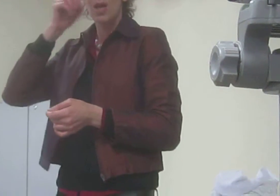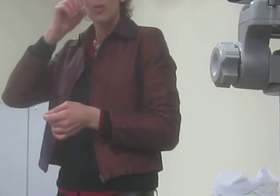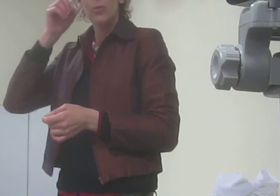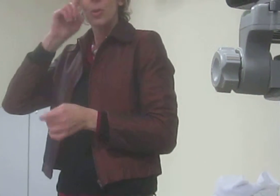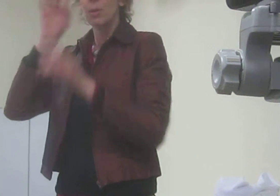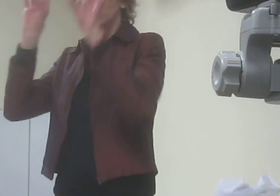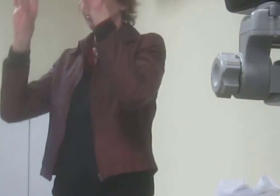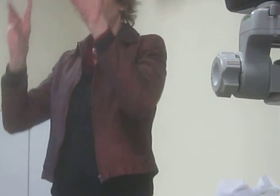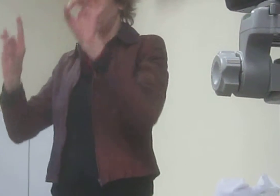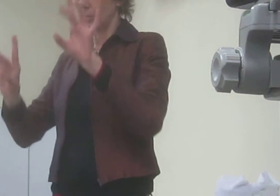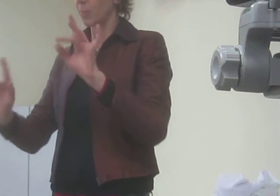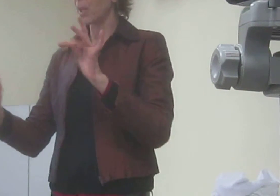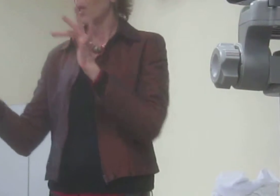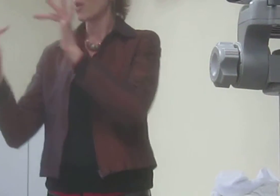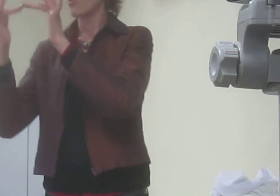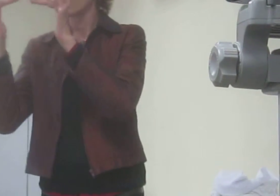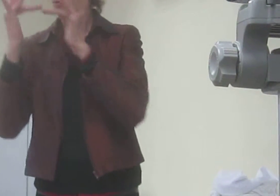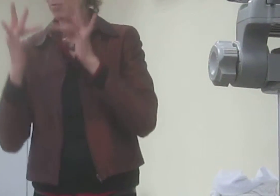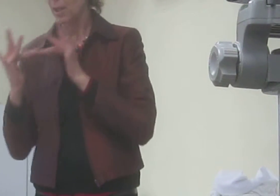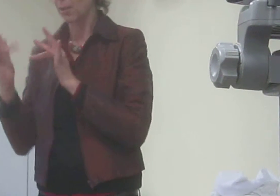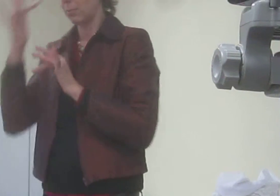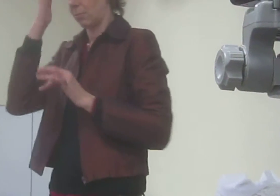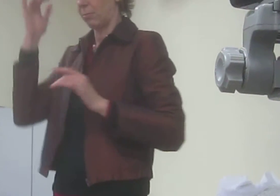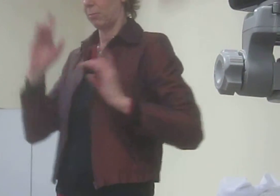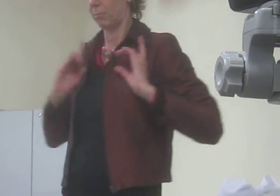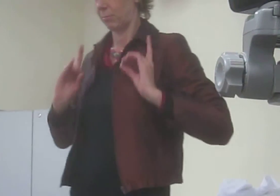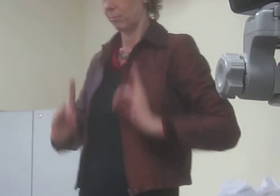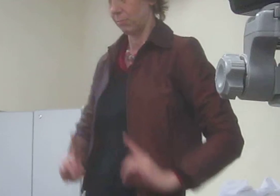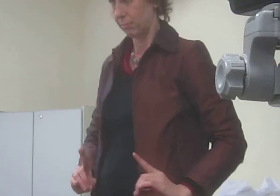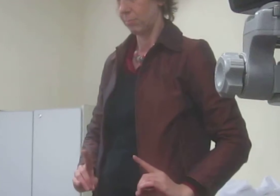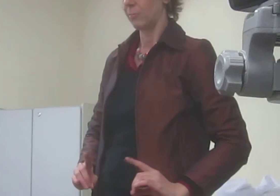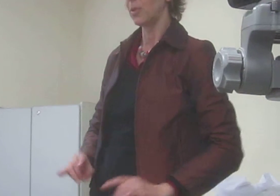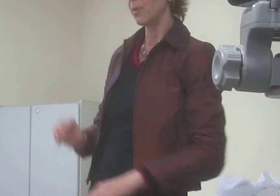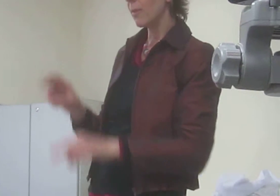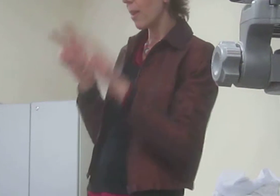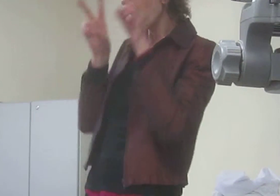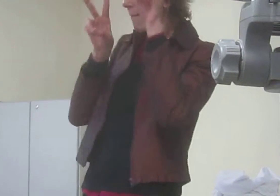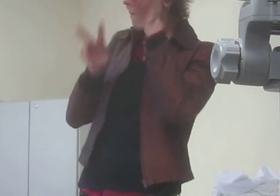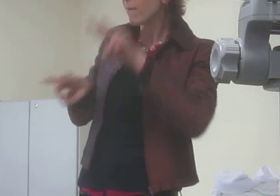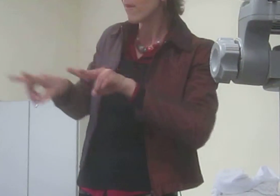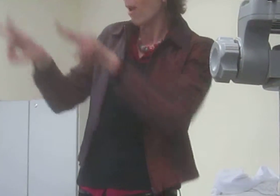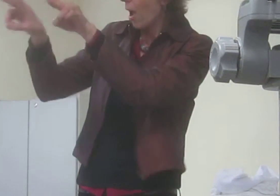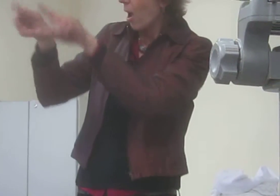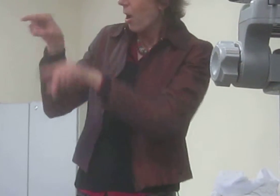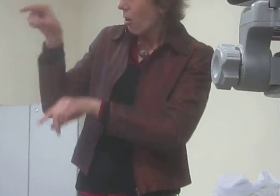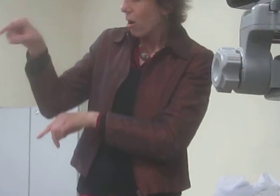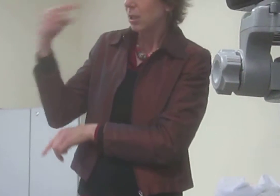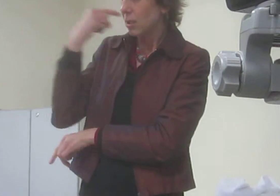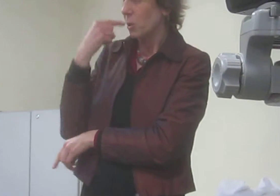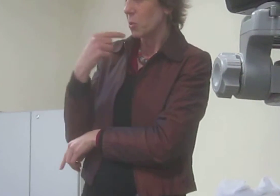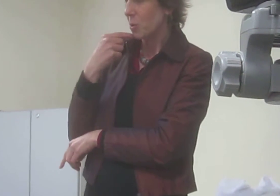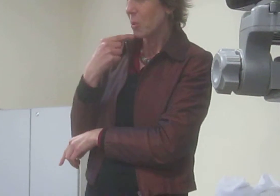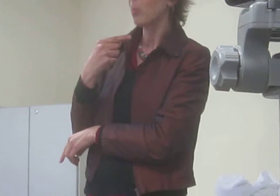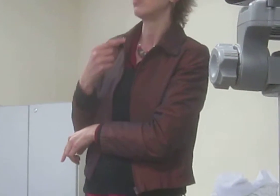em que a pessoa com deficiência é a protagonista, né? E está lá com diversas atividades voltadas para elas.